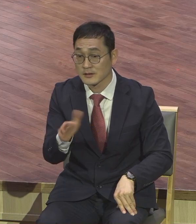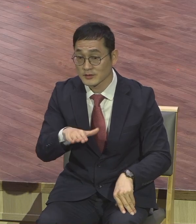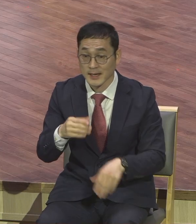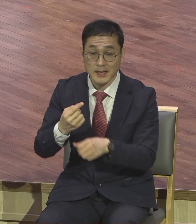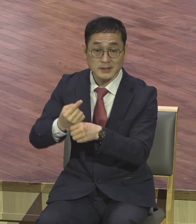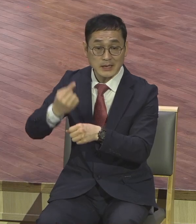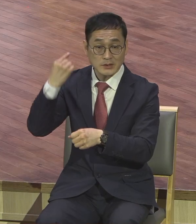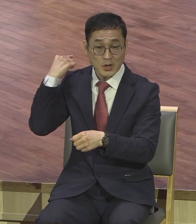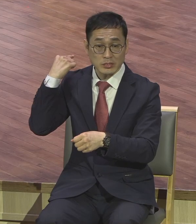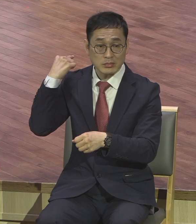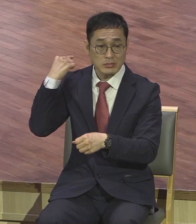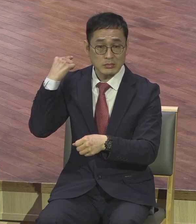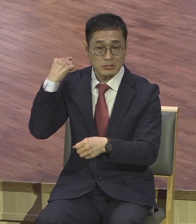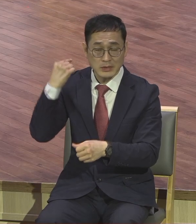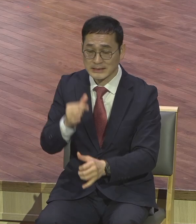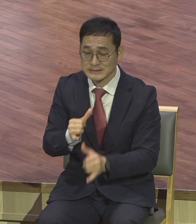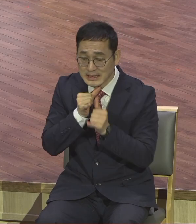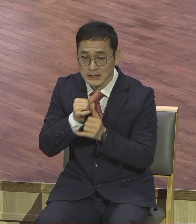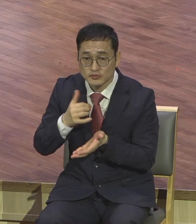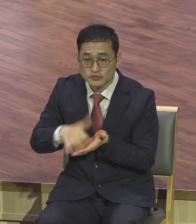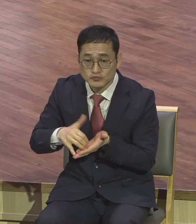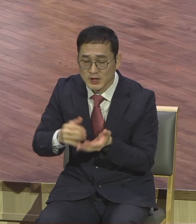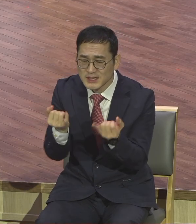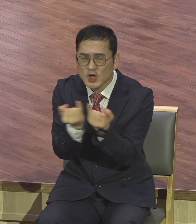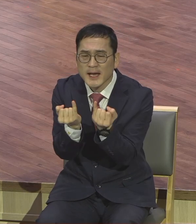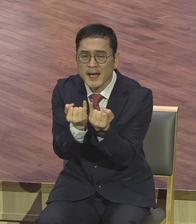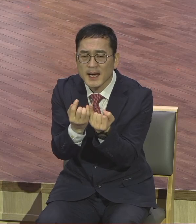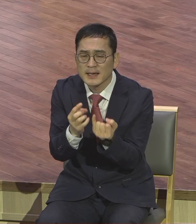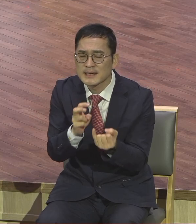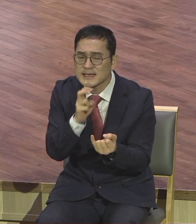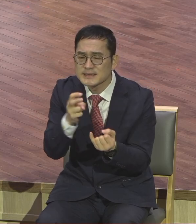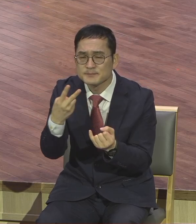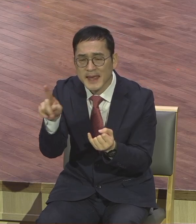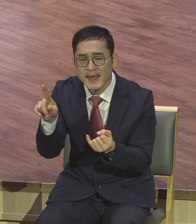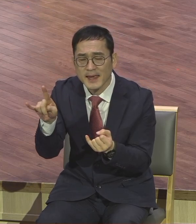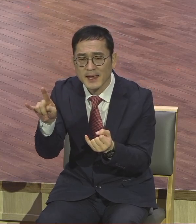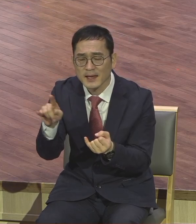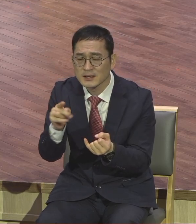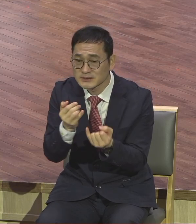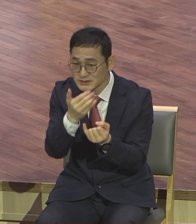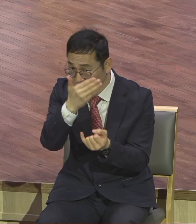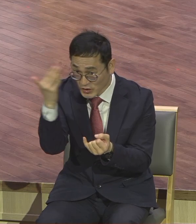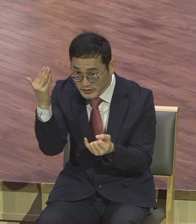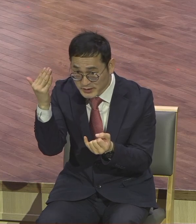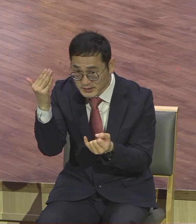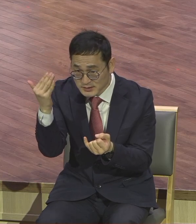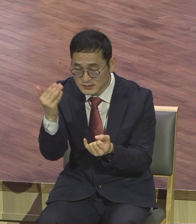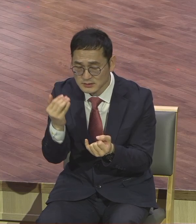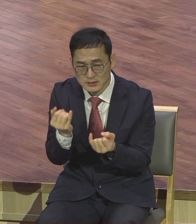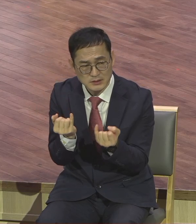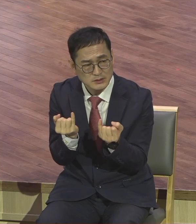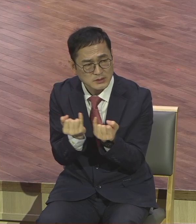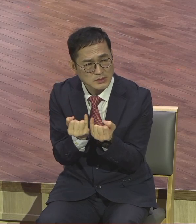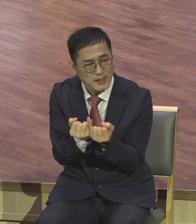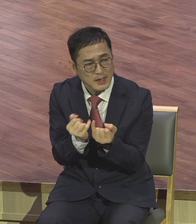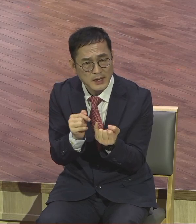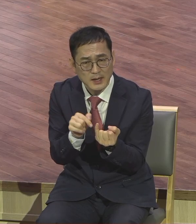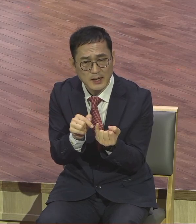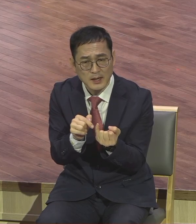한 20대 처녀들만 207명이 자살했어요. 207명이 자살했는데 올해 지금 현재 자살이